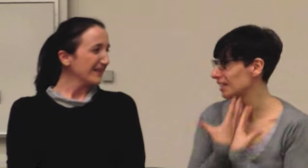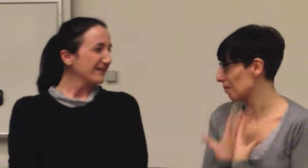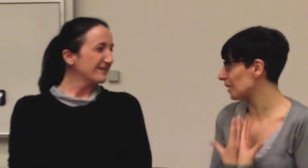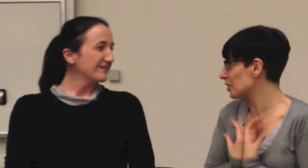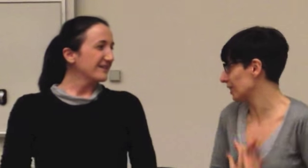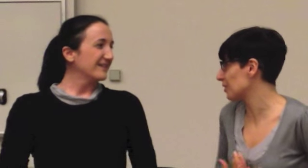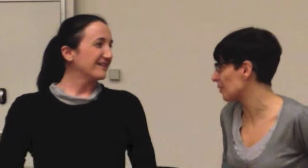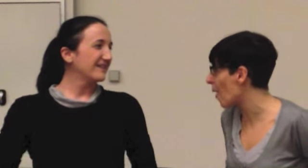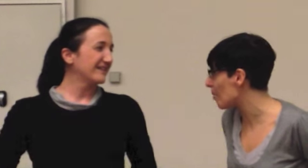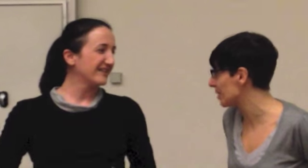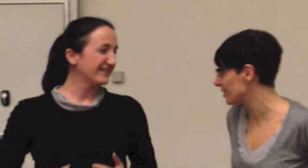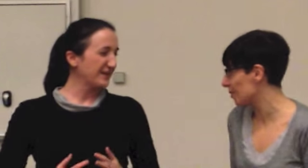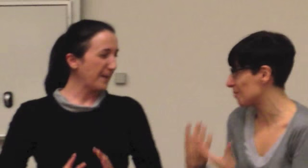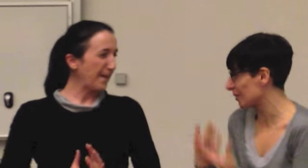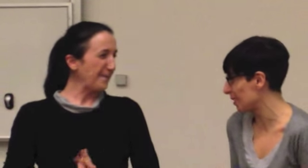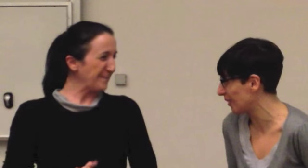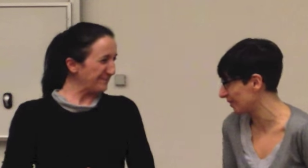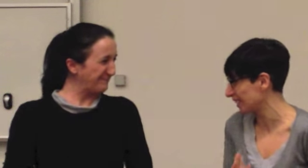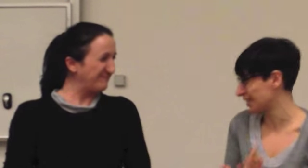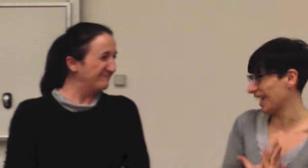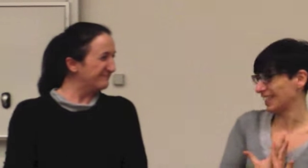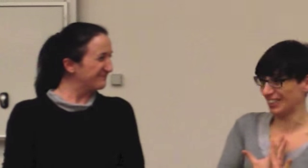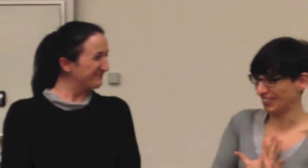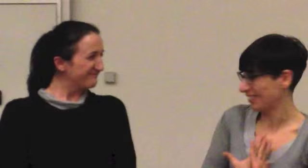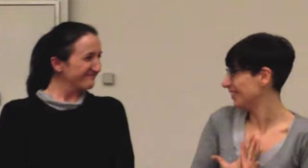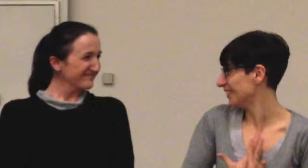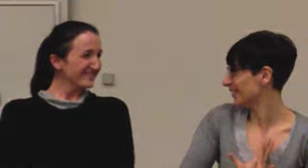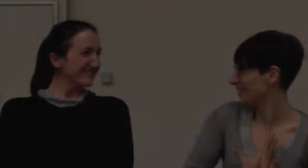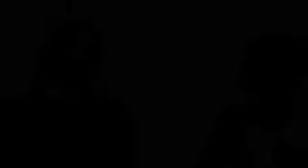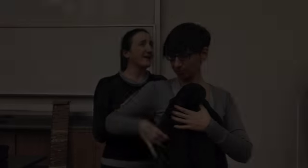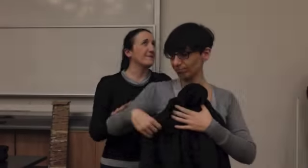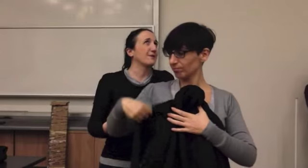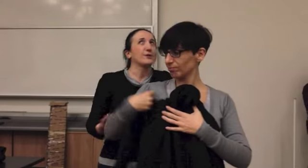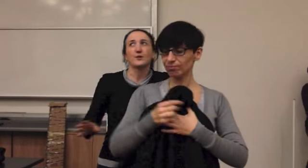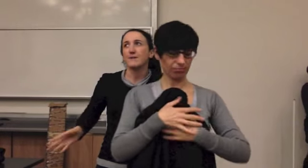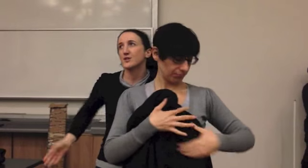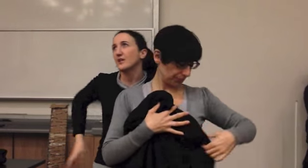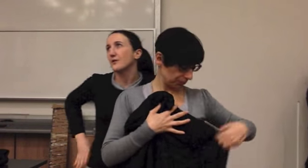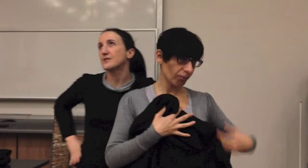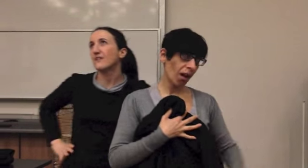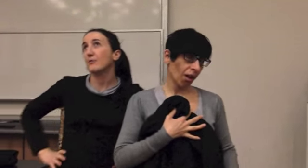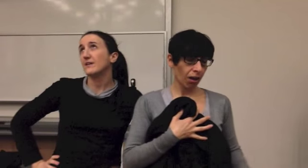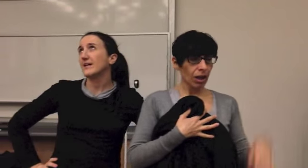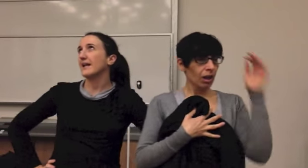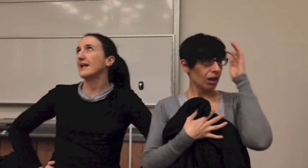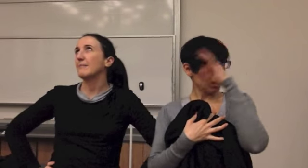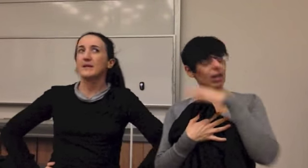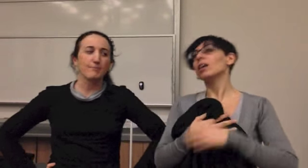degli abbracci dei nostri uomini. Cioè un po' di colore. E si è rossa. Sai che mi hanno detto che Marcello non si fa più vedere al club di